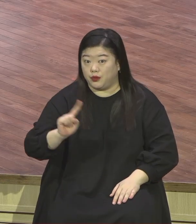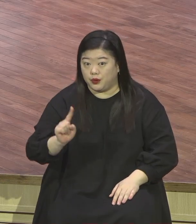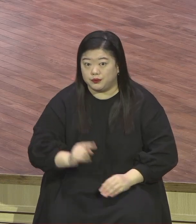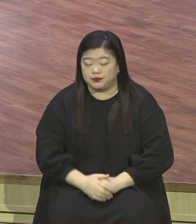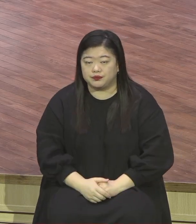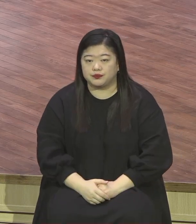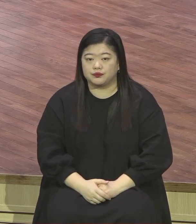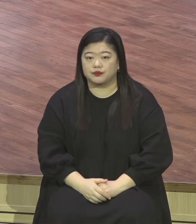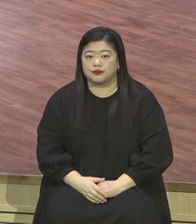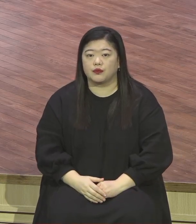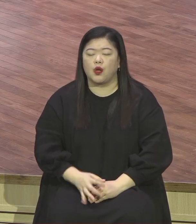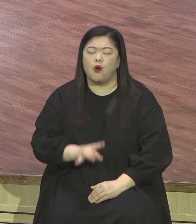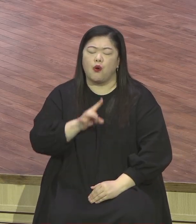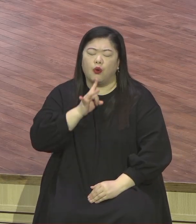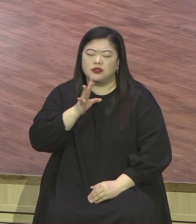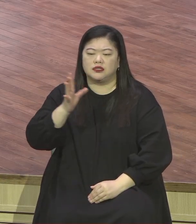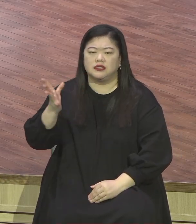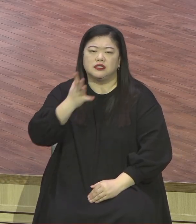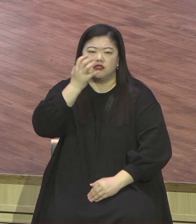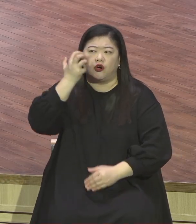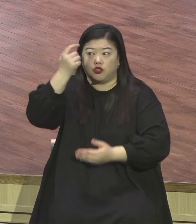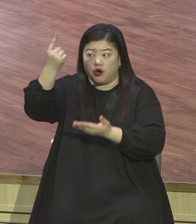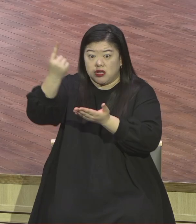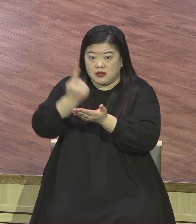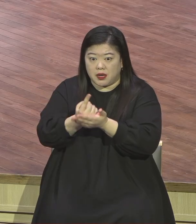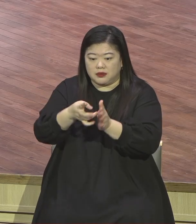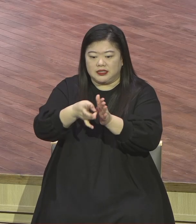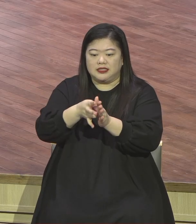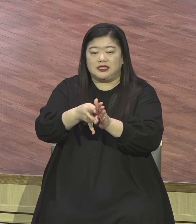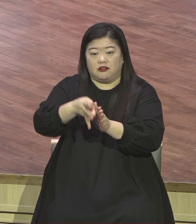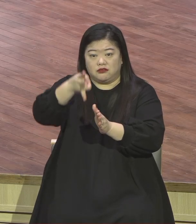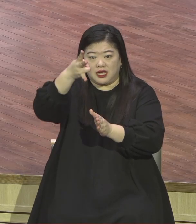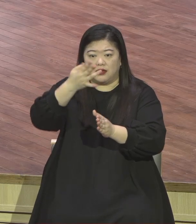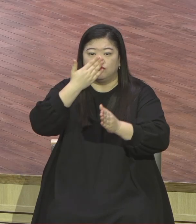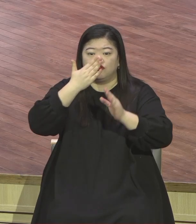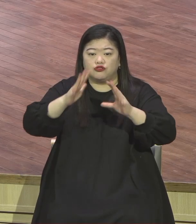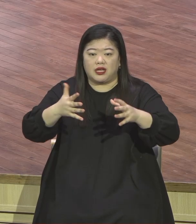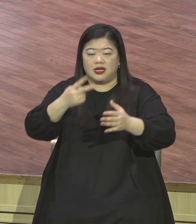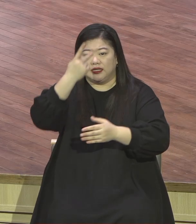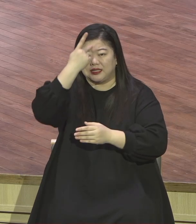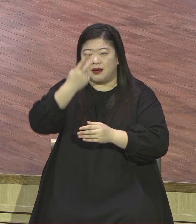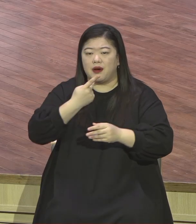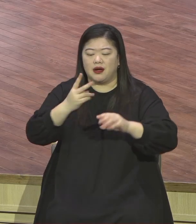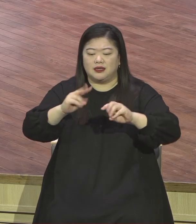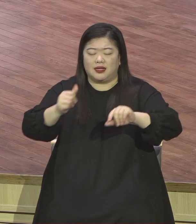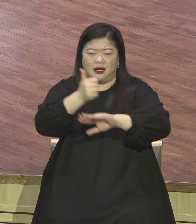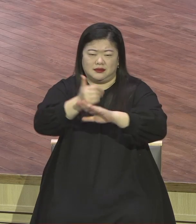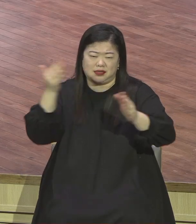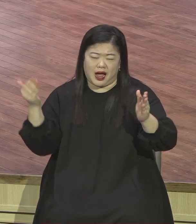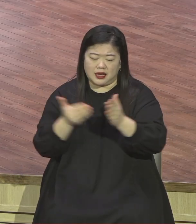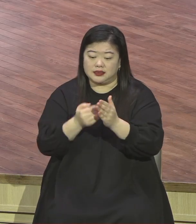성령이 되기만 하면 권능받고 예루살렘, 유대, 사마리아, 땅 끝까지 이르러 내 정인이 되리라